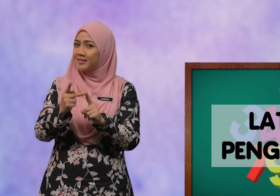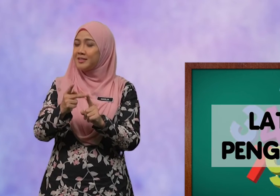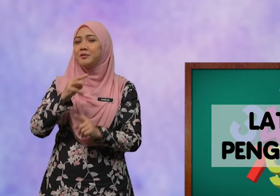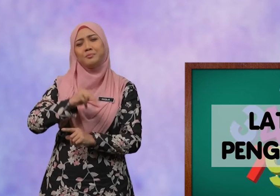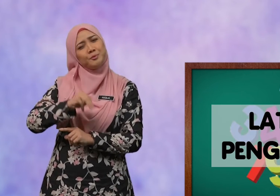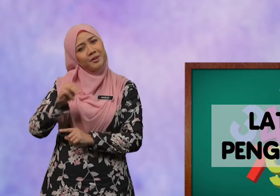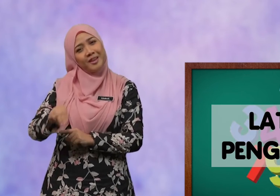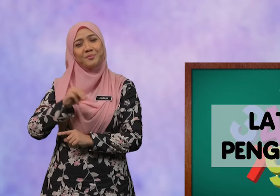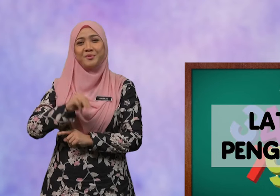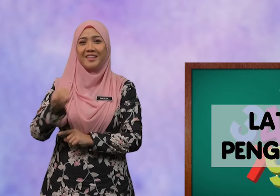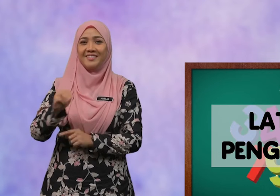murid-murid